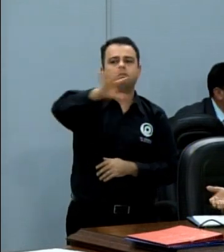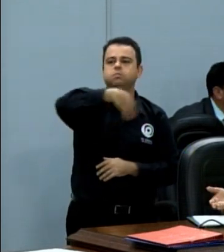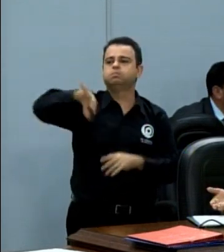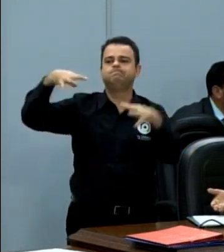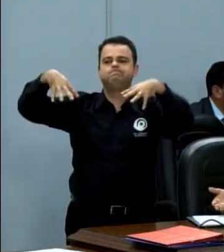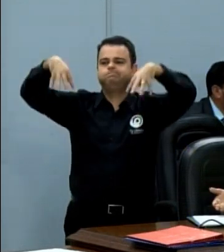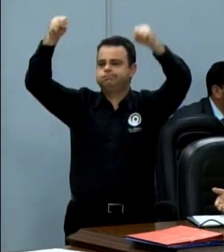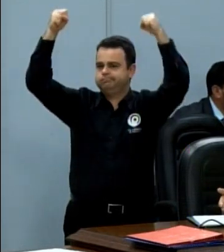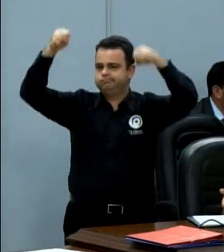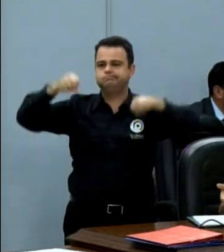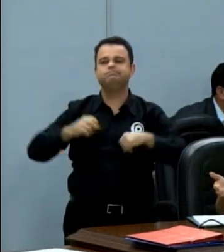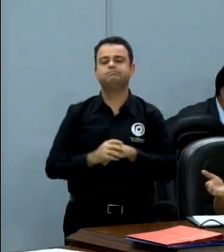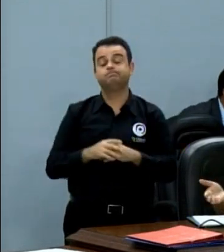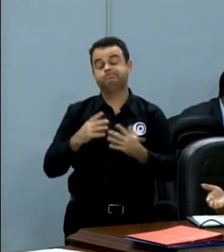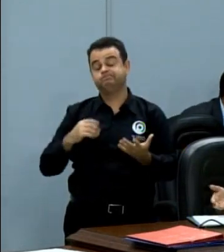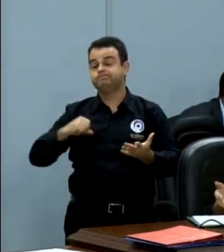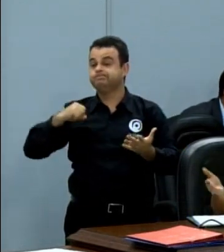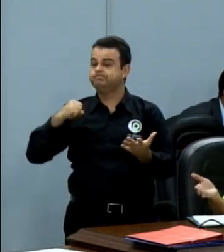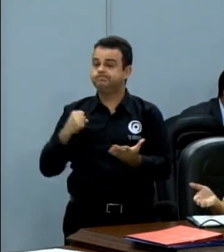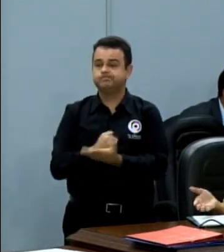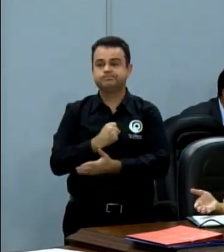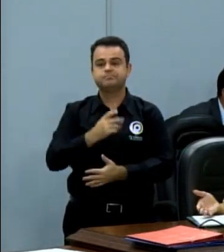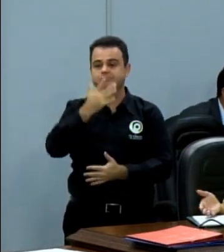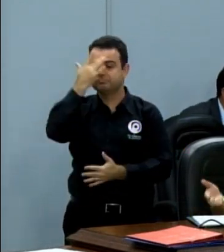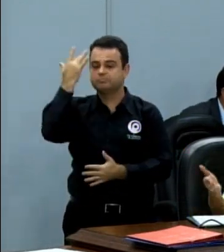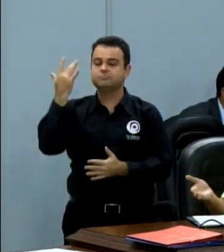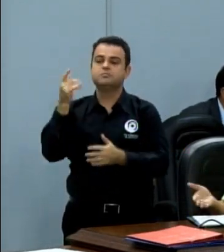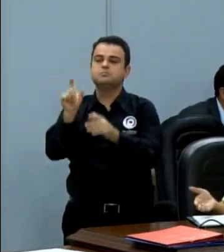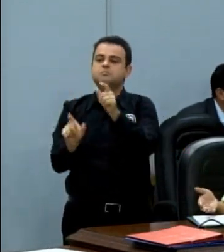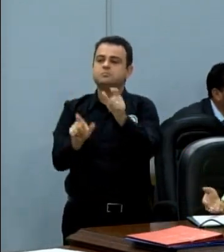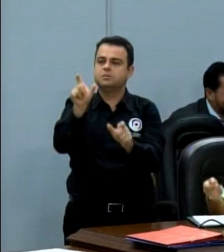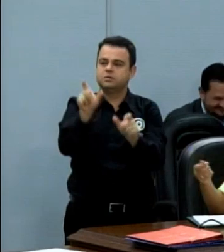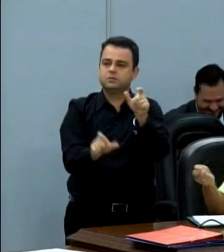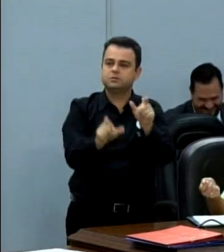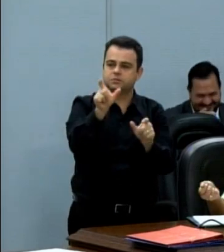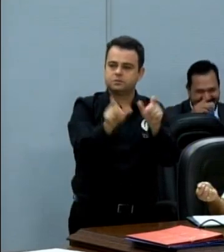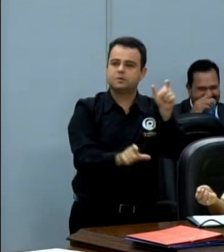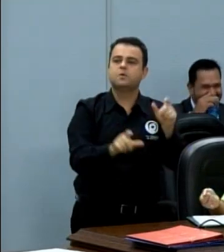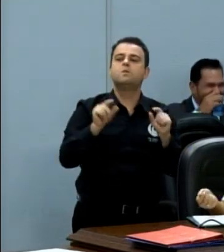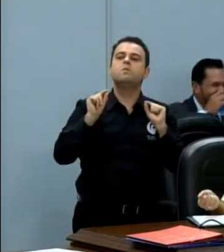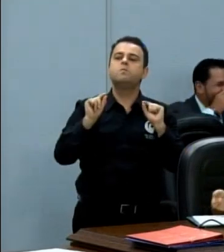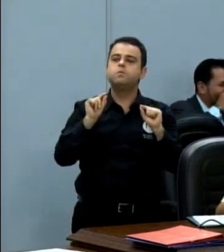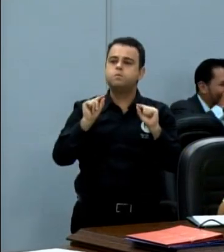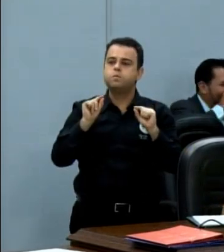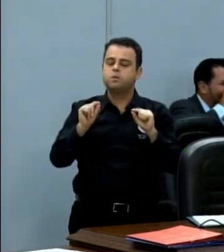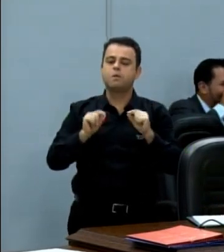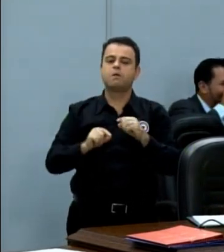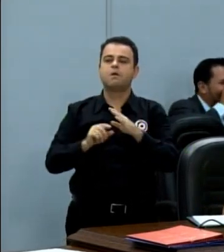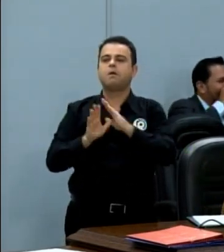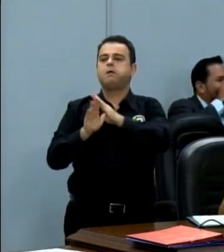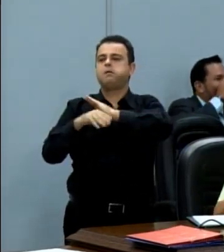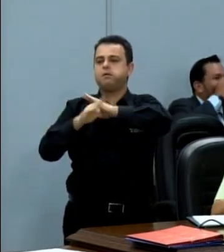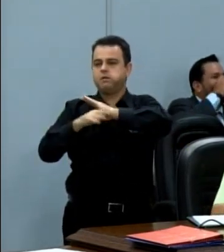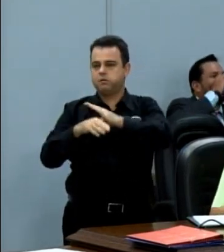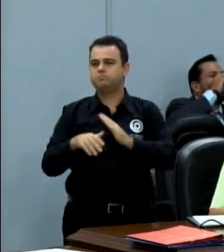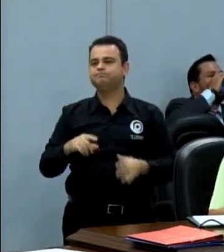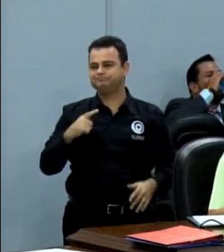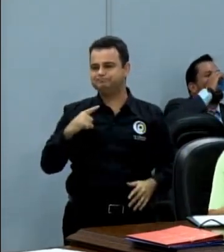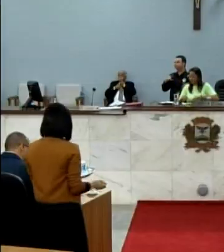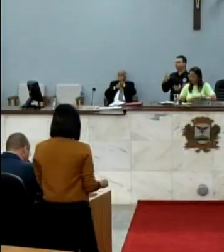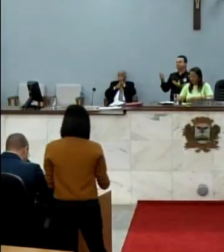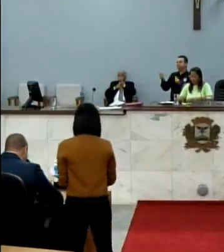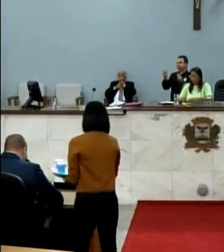Pena que existe pessoas, os receptores, que fortalecem esse furto, quando eles adquirem devidamente esse material. Os